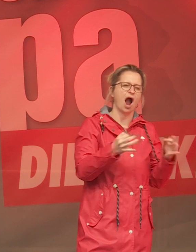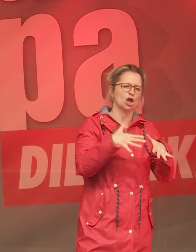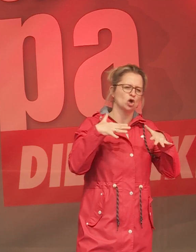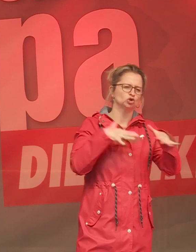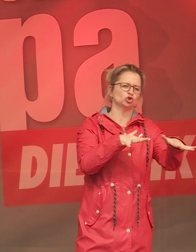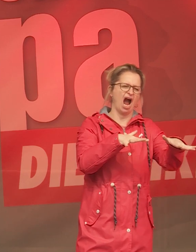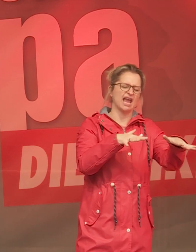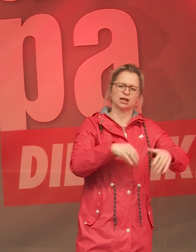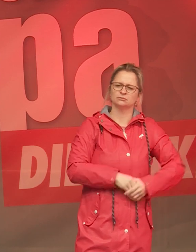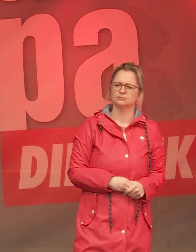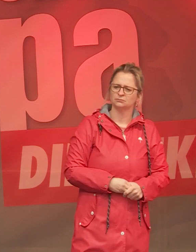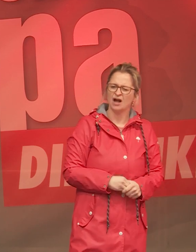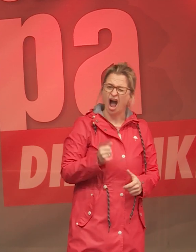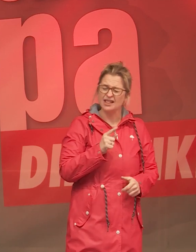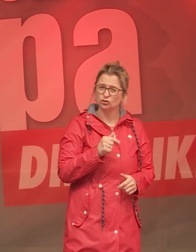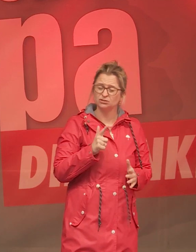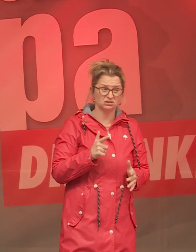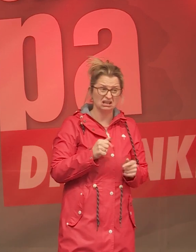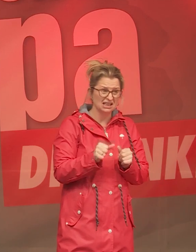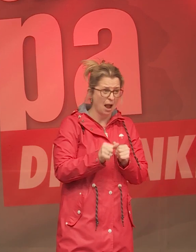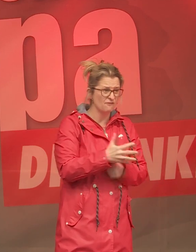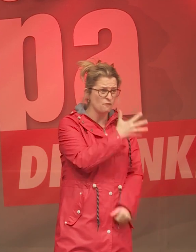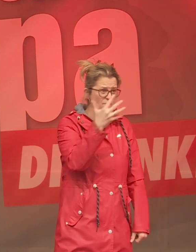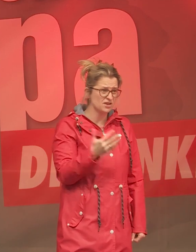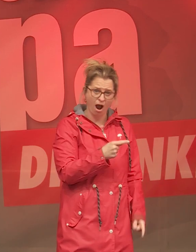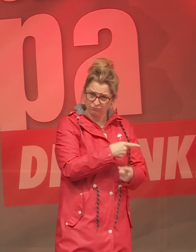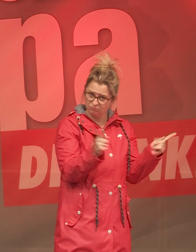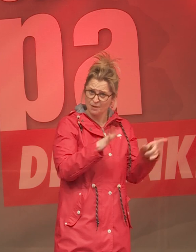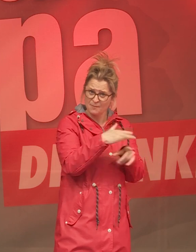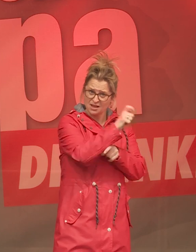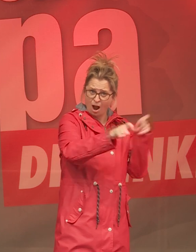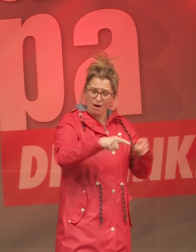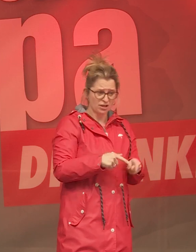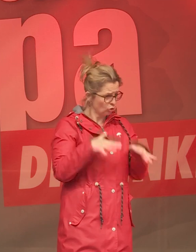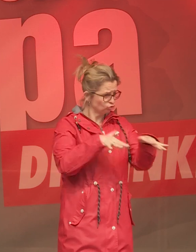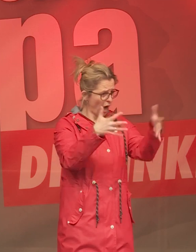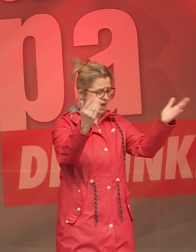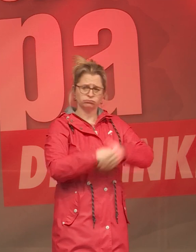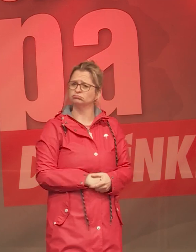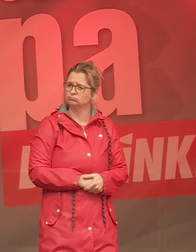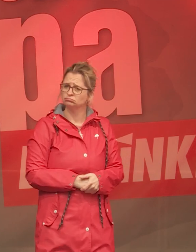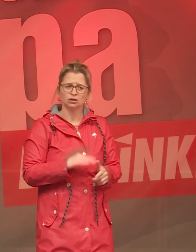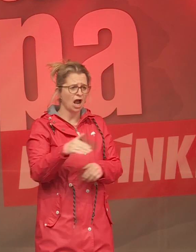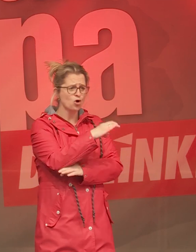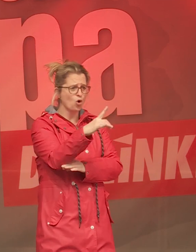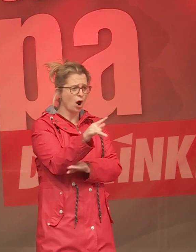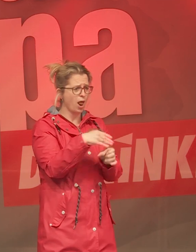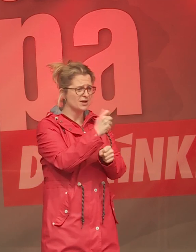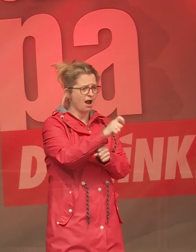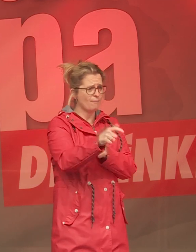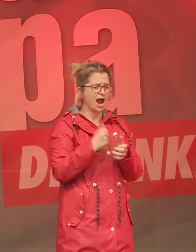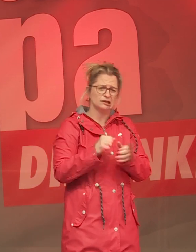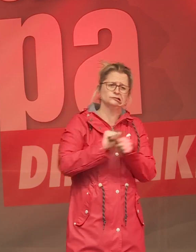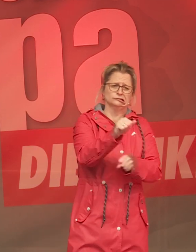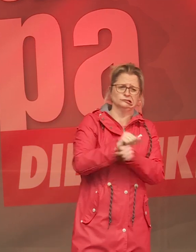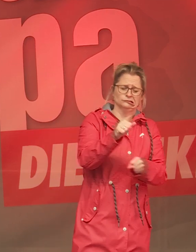1786 Tage, das sind knapp fünf Jahre, haben die Arbeitnehmerinnen und Arbeitnehmer, die Arbeiterinnen und Arbeiter von Coca-Cola dort für ihre